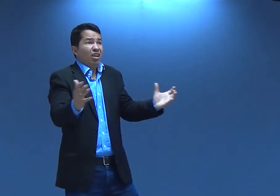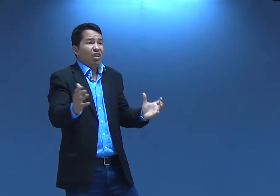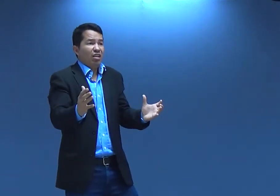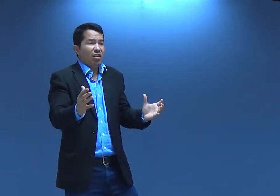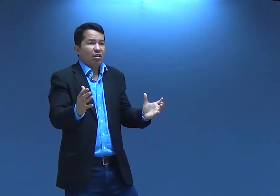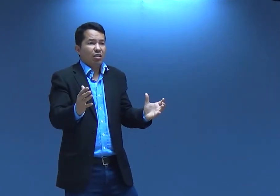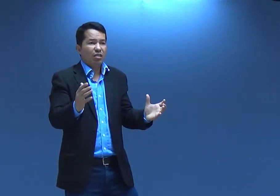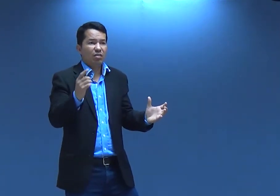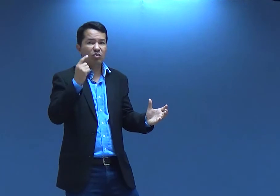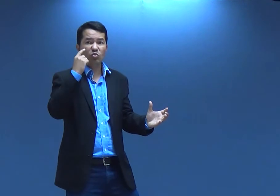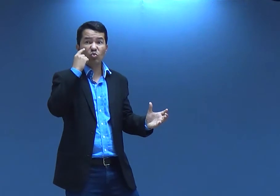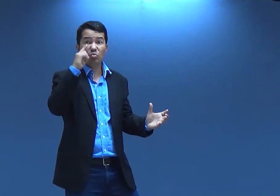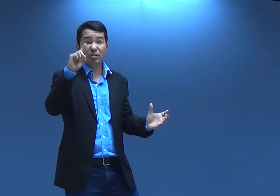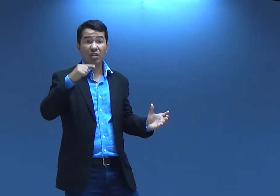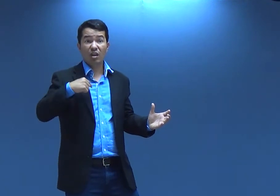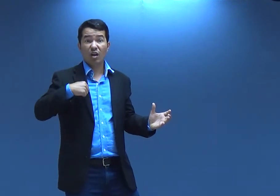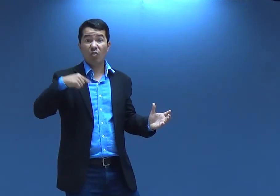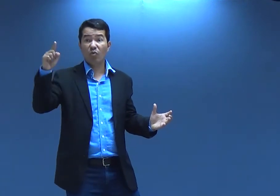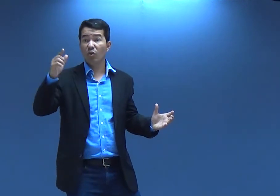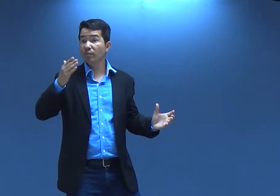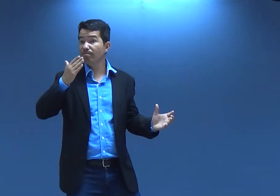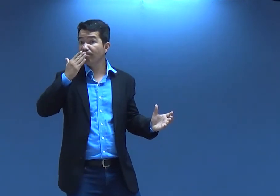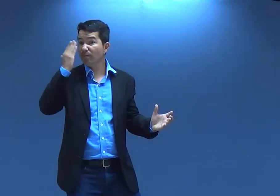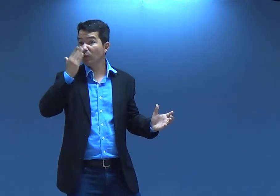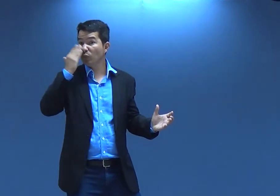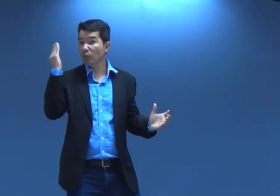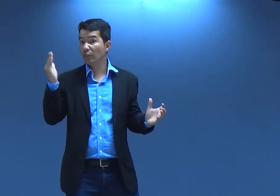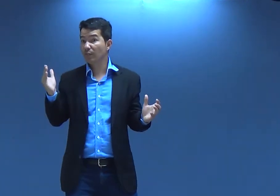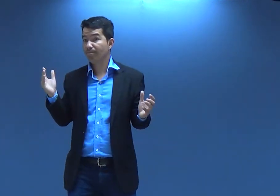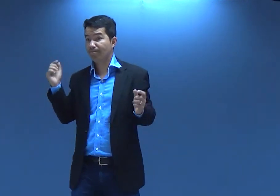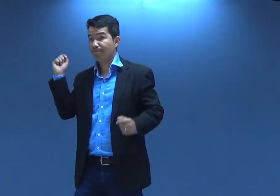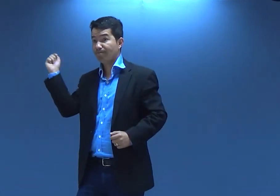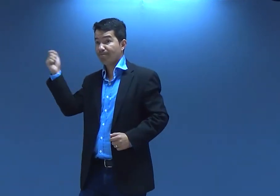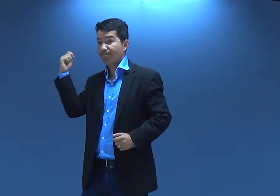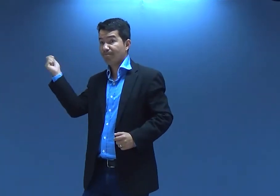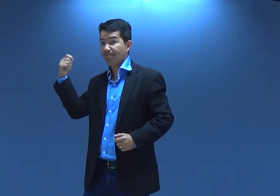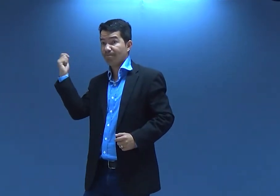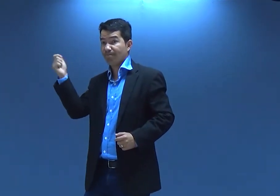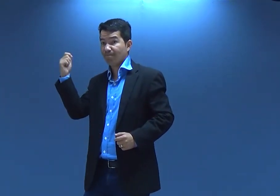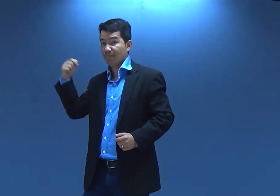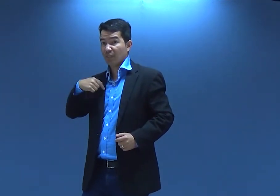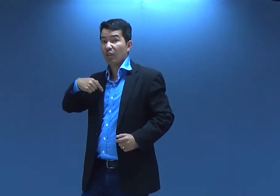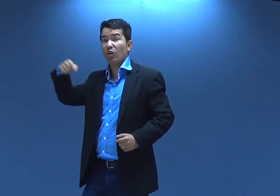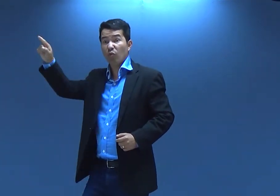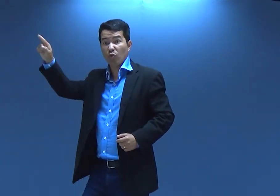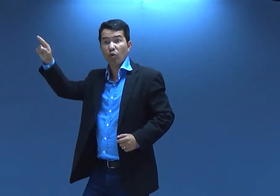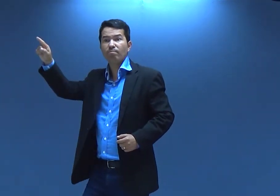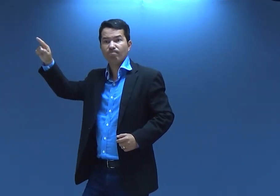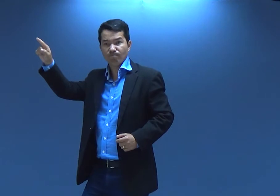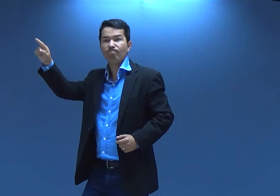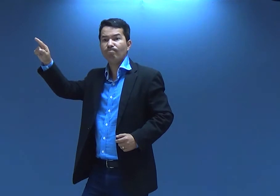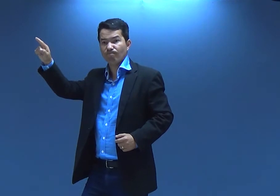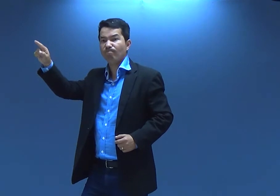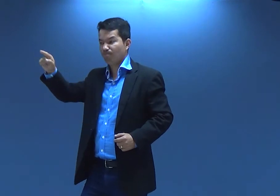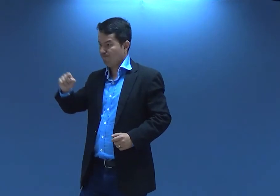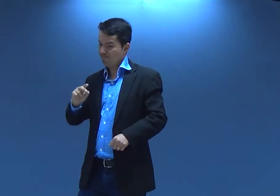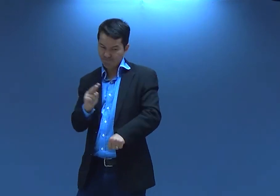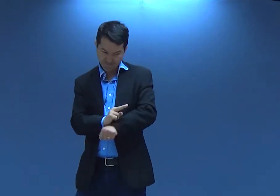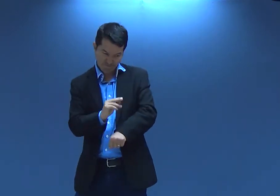fazer eu tenho um filho e ela descobriu o quê? Eu acho que eu vou me prostituir. E é isso que ela